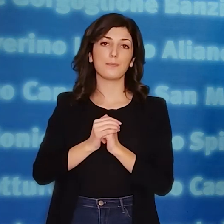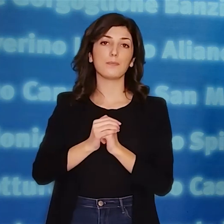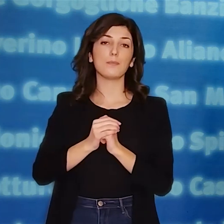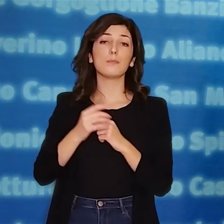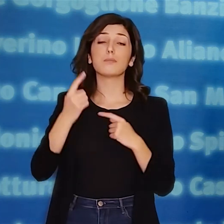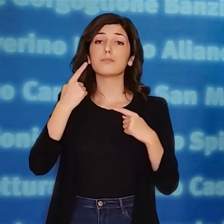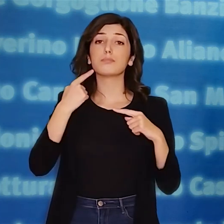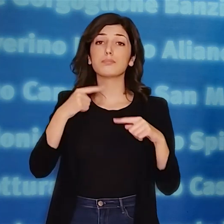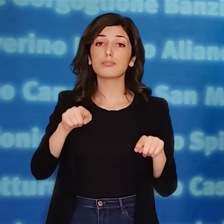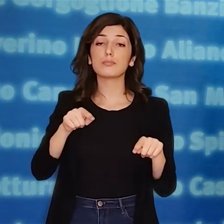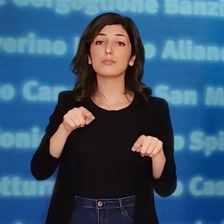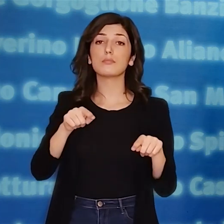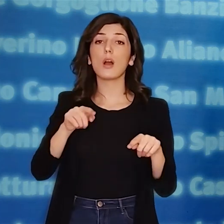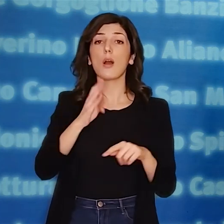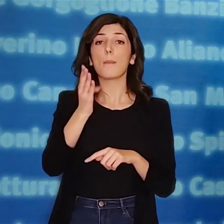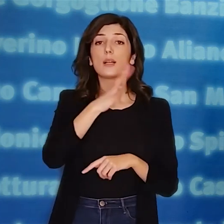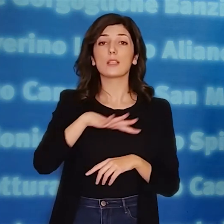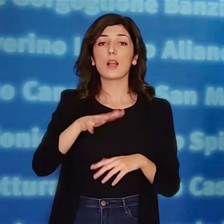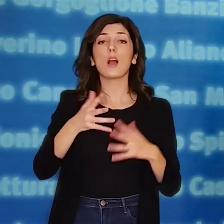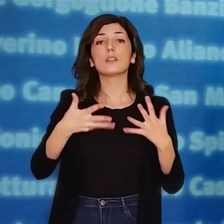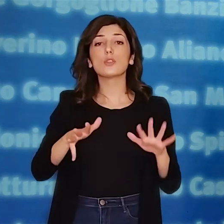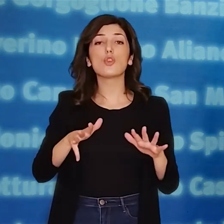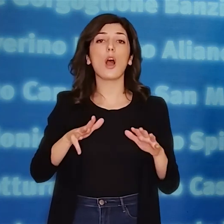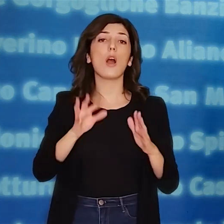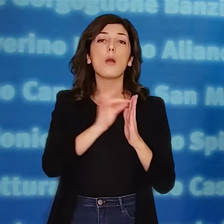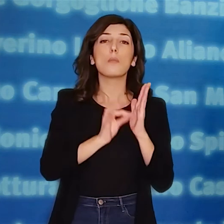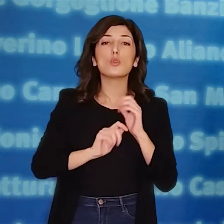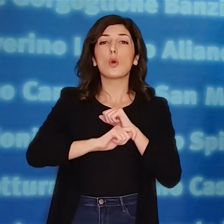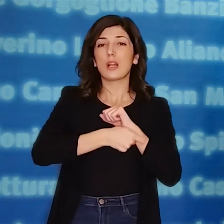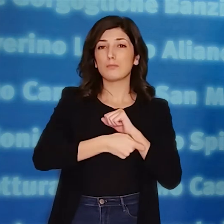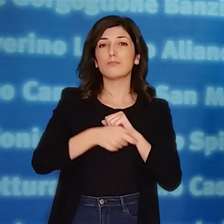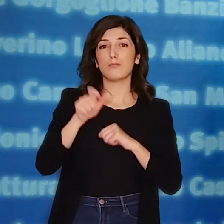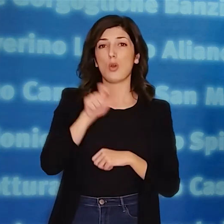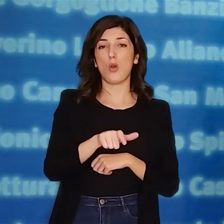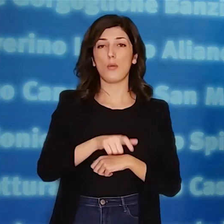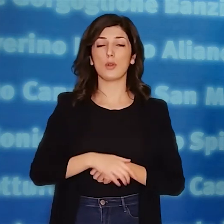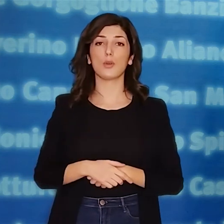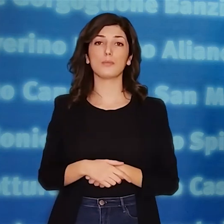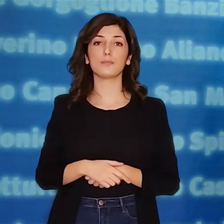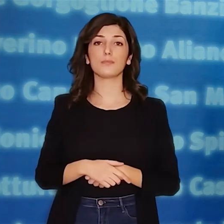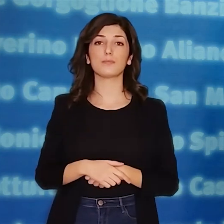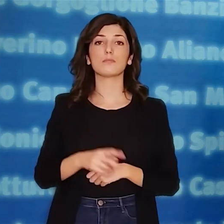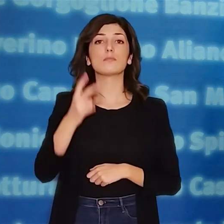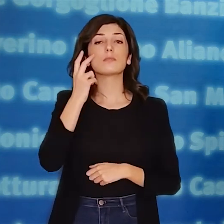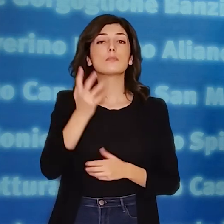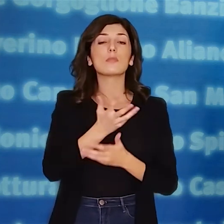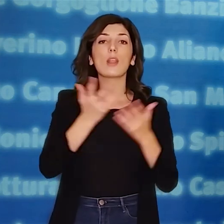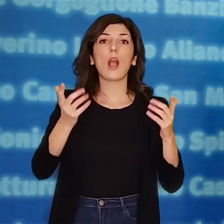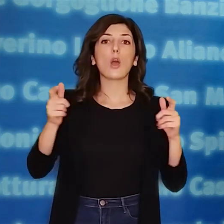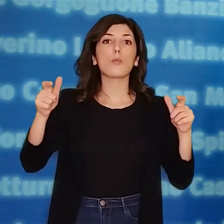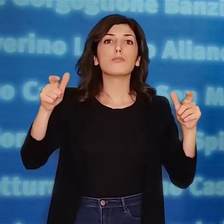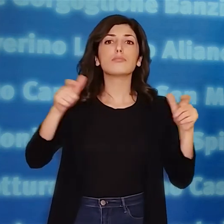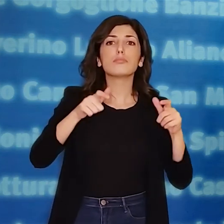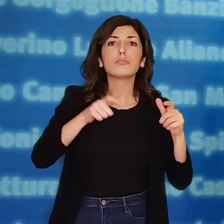nazione e che hanno costretto ad introdurre anche in Basilicata misure di mitigazione. Si osserva inoltre una